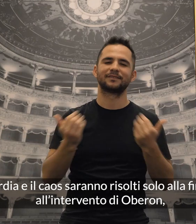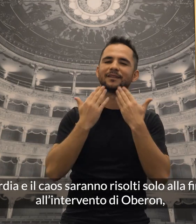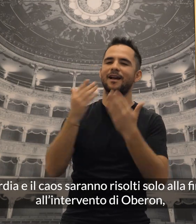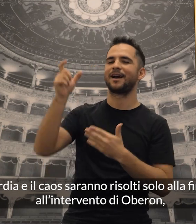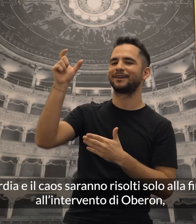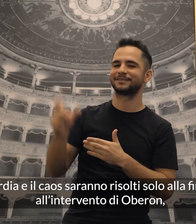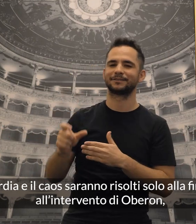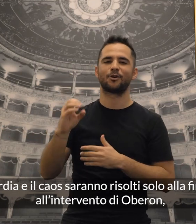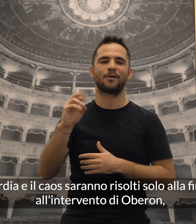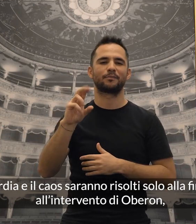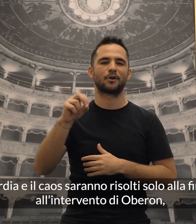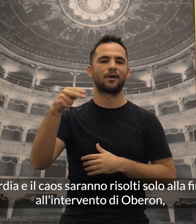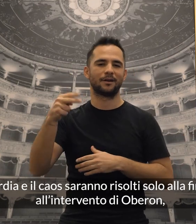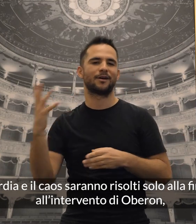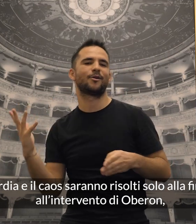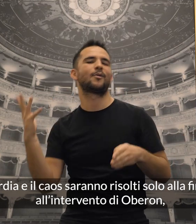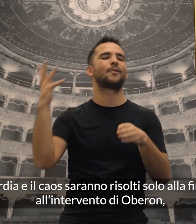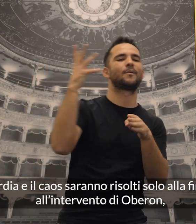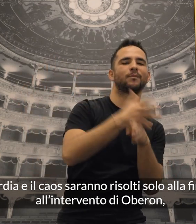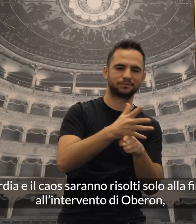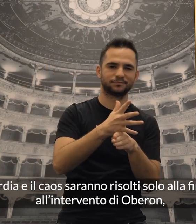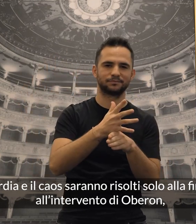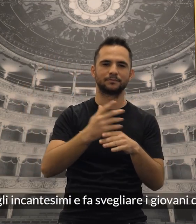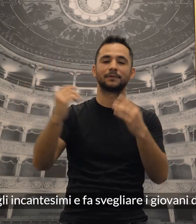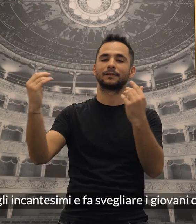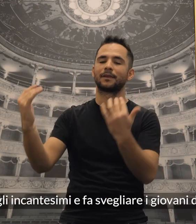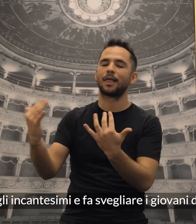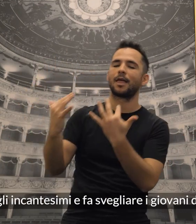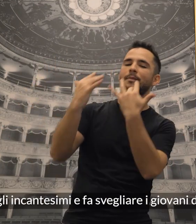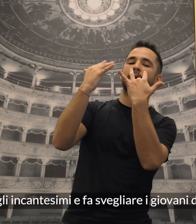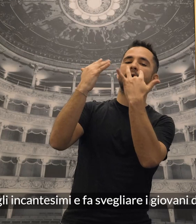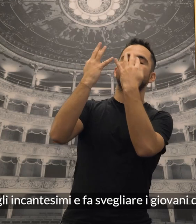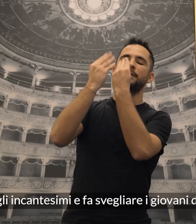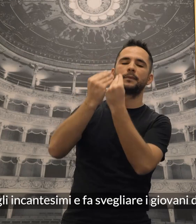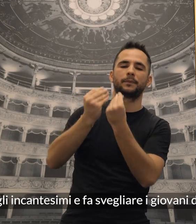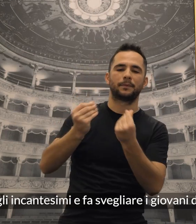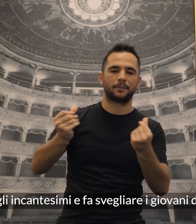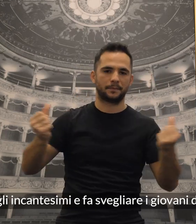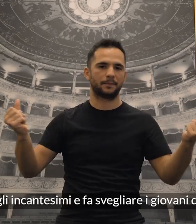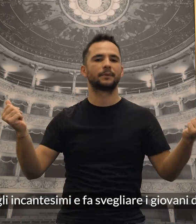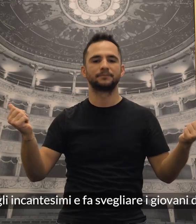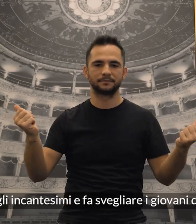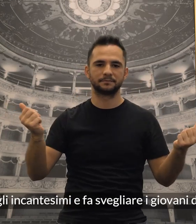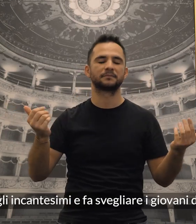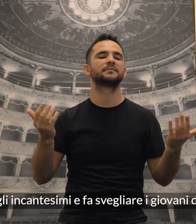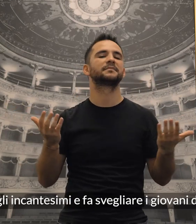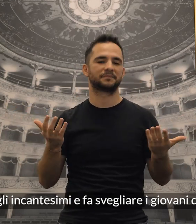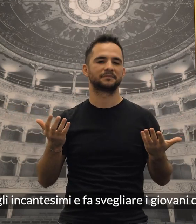risolti solo alla fine grazie all'intervento di Oberon, che scioglie gli incantesimi e fa svegliare i giovani dal loro sogno,